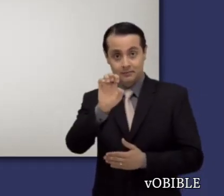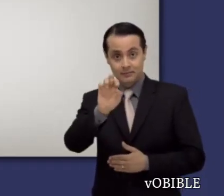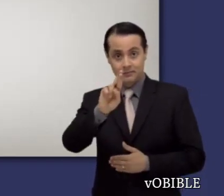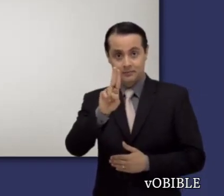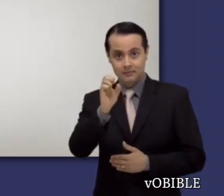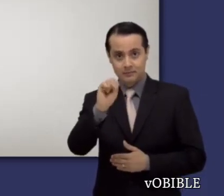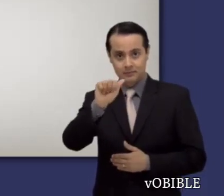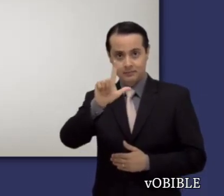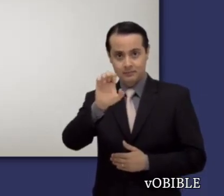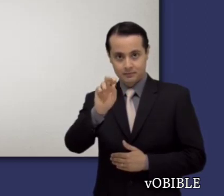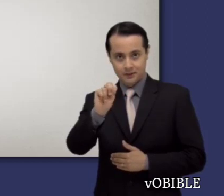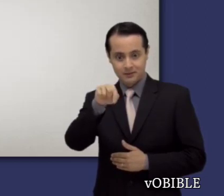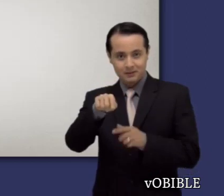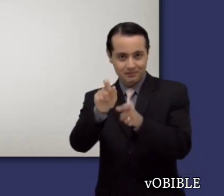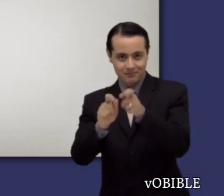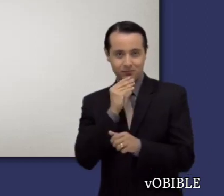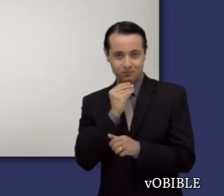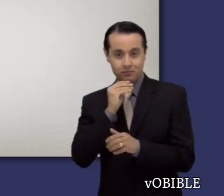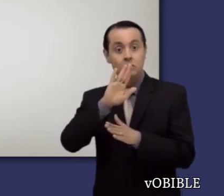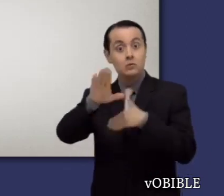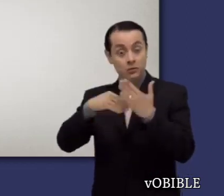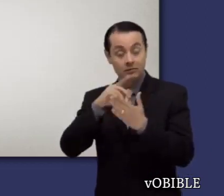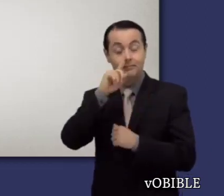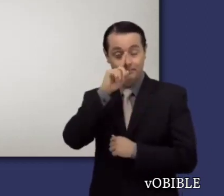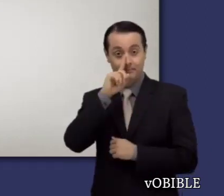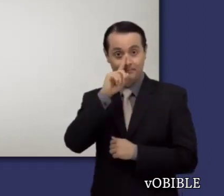Jerusalén terrestre. Es decir, a sus habitantes.